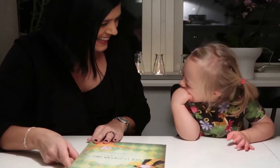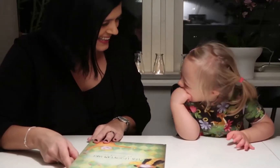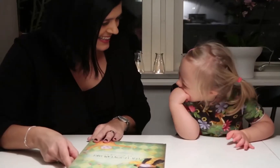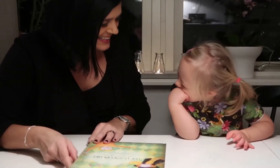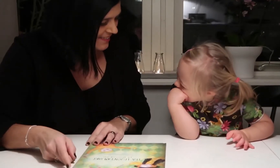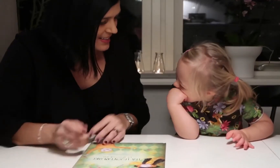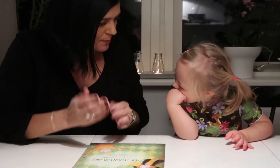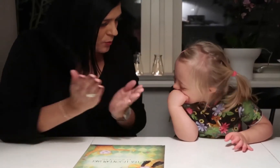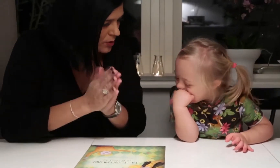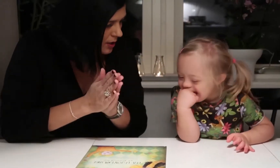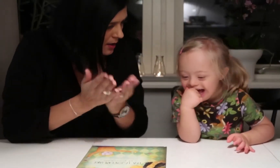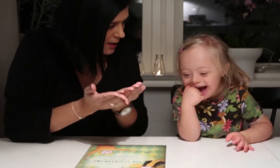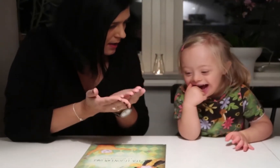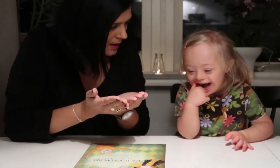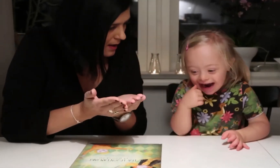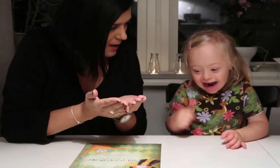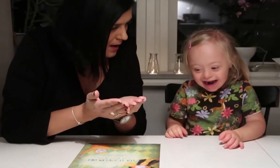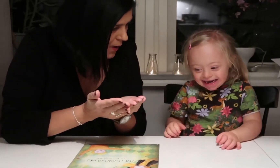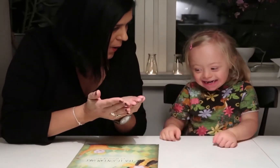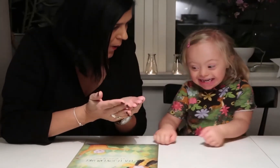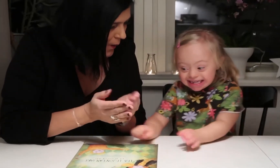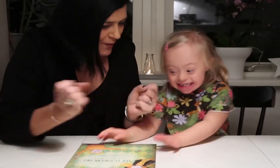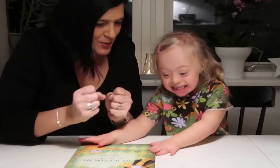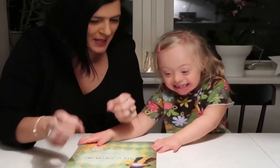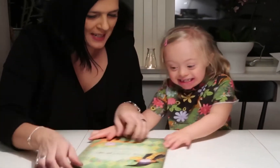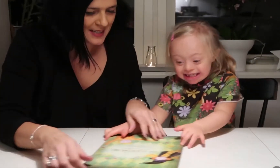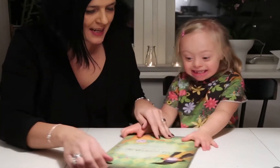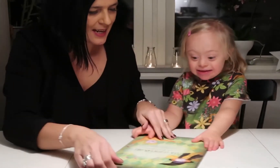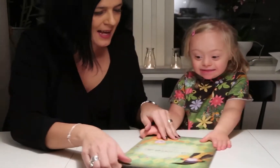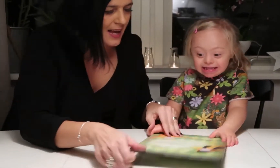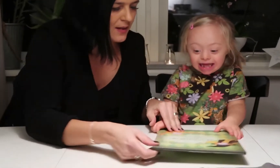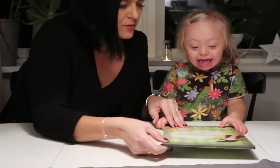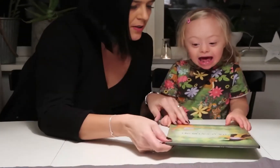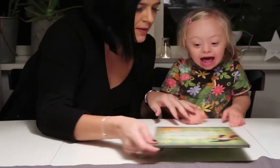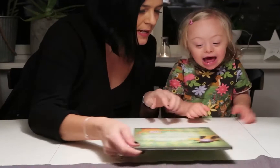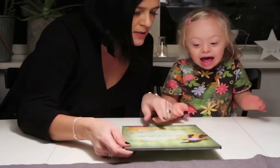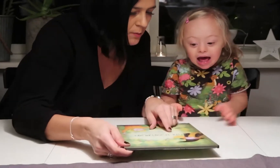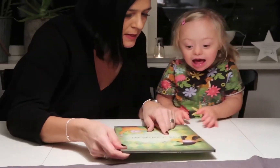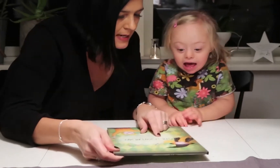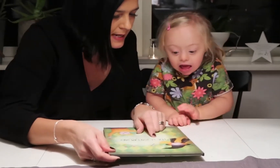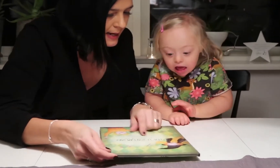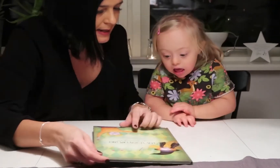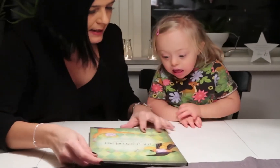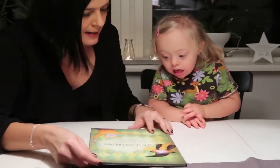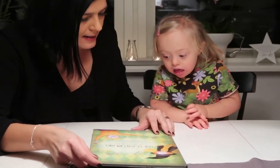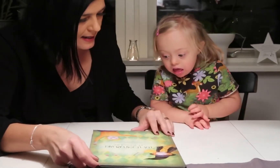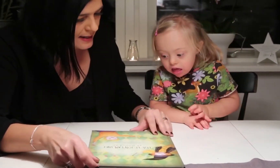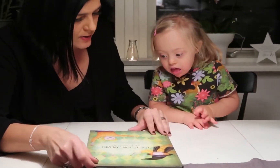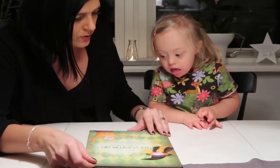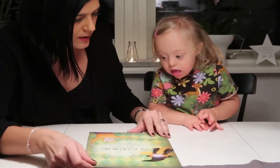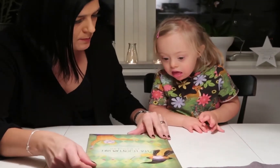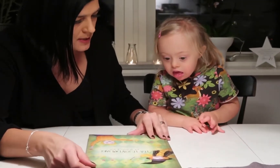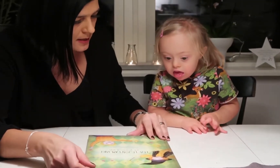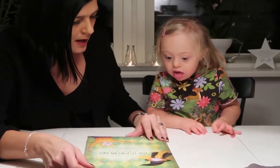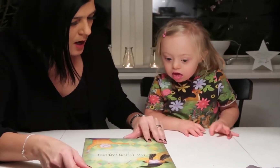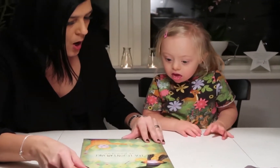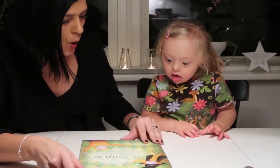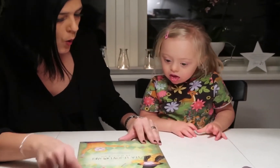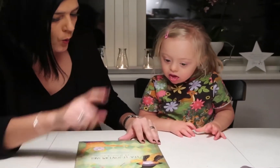Adelina ska vi läsa bok. Åh, vad spännande. Nu ska vi läsa om Leel Leontaljare. Och